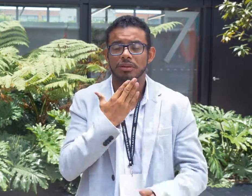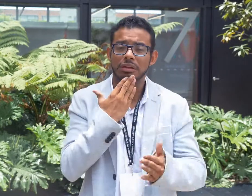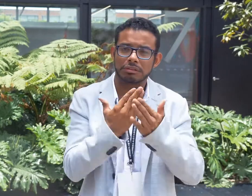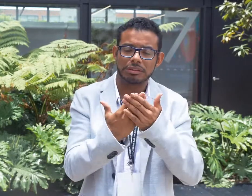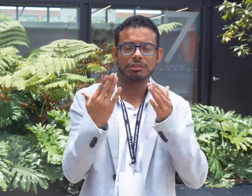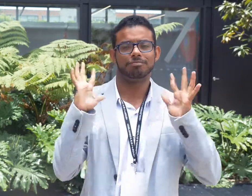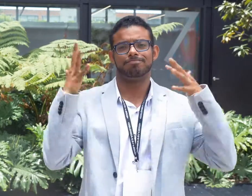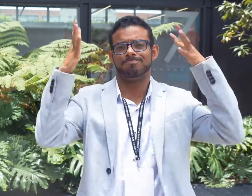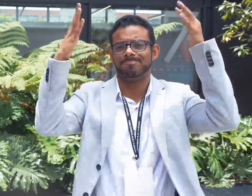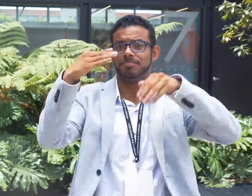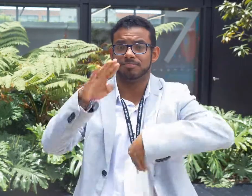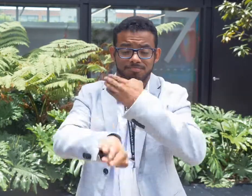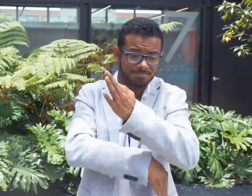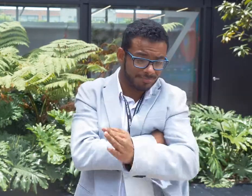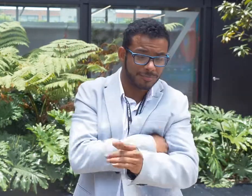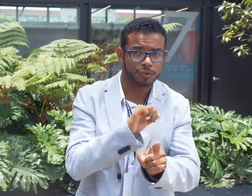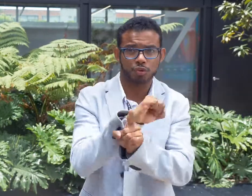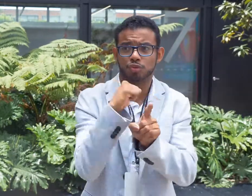la oportunidad que nos brinda el Ministerio TIC.